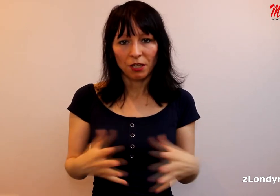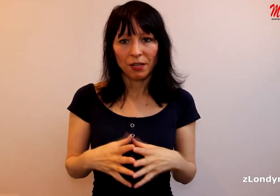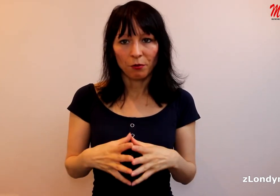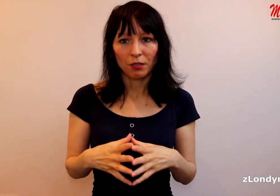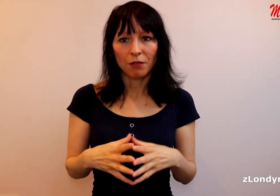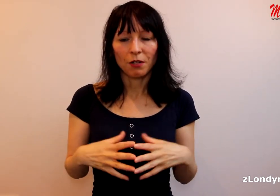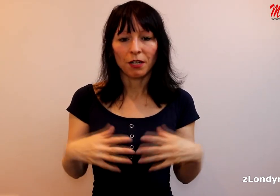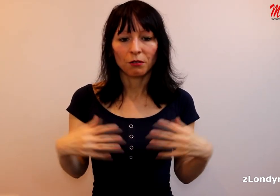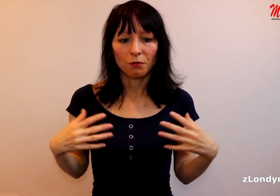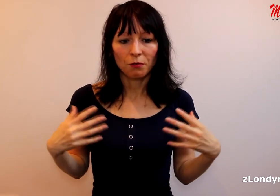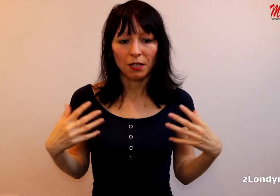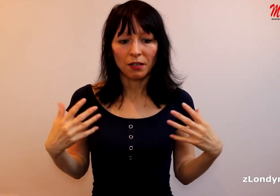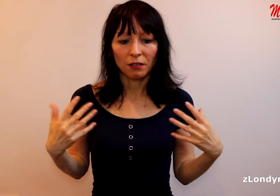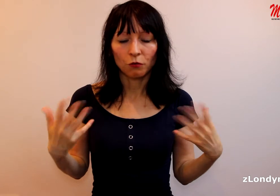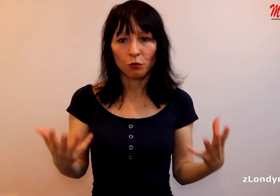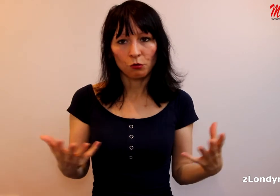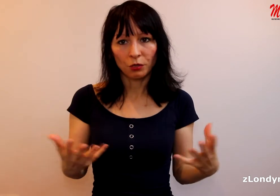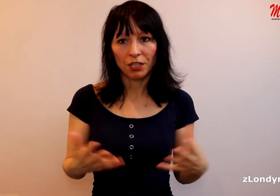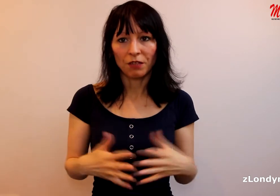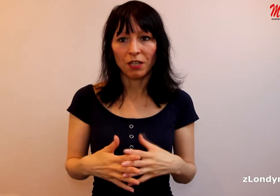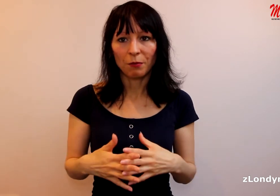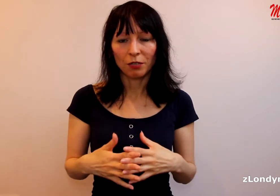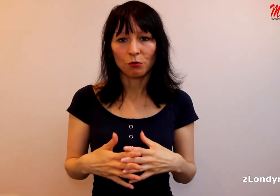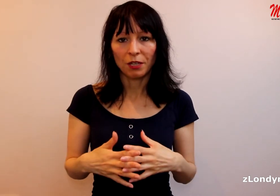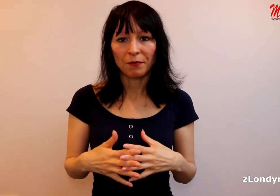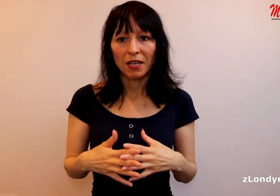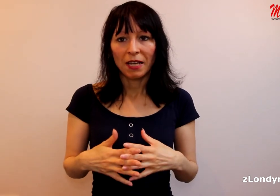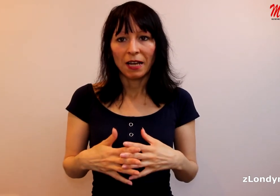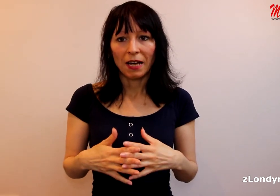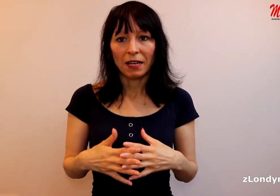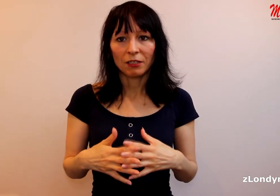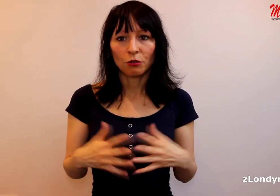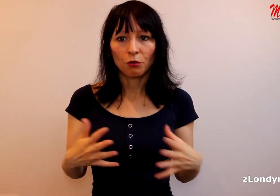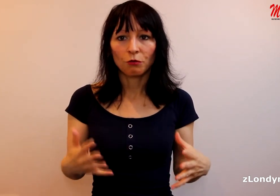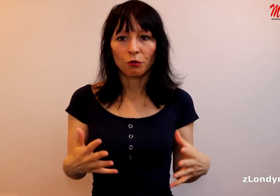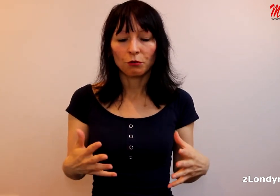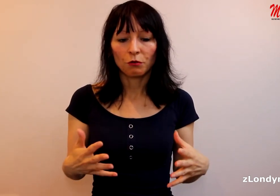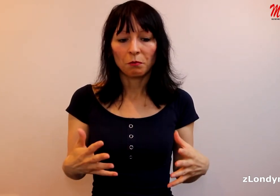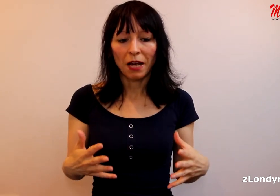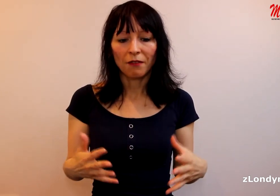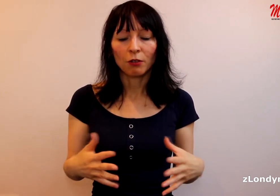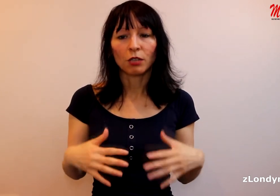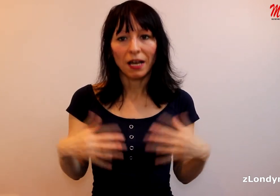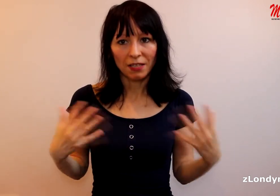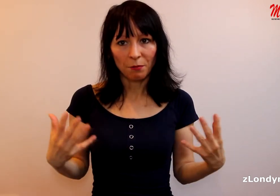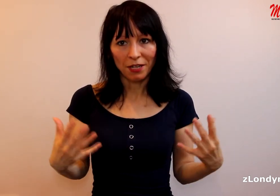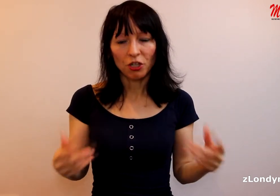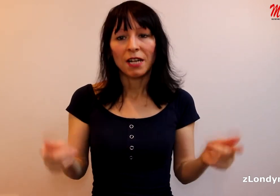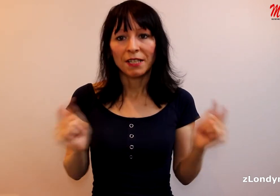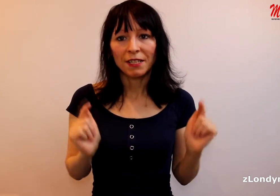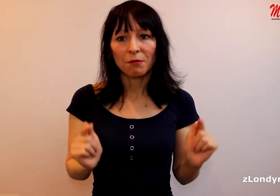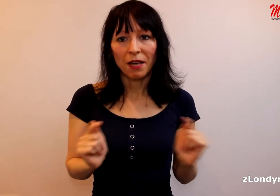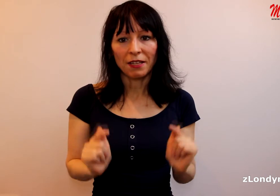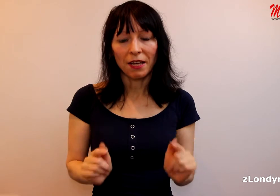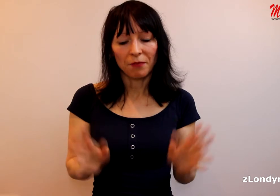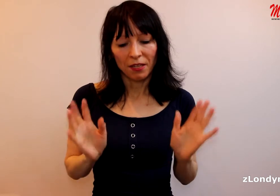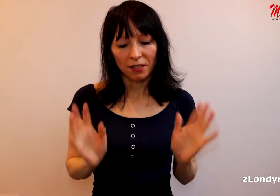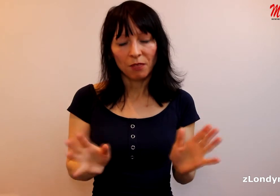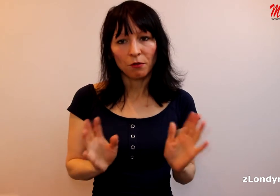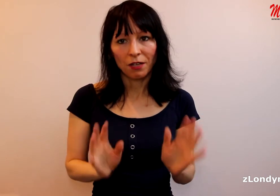těch reportérů, redaktorů a tvůrců, kteří v nich pracují. A z toho důvodu právě odcházejí pryč. Nicméně, jak jsem mluvila